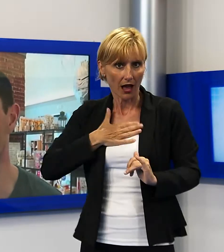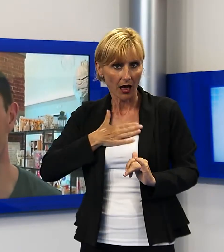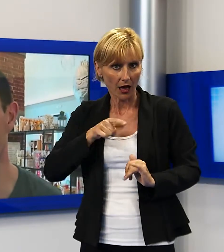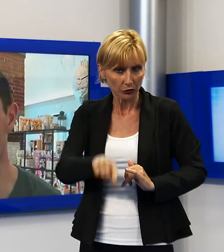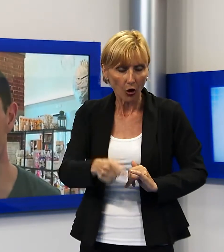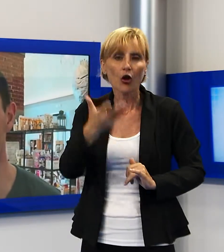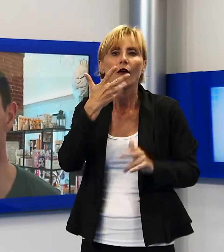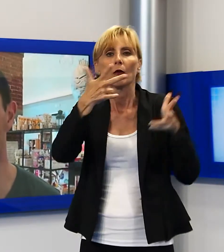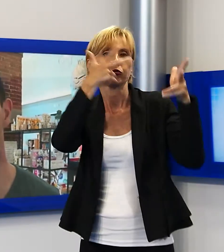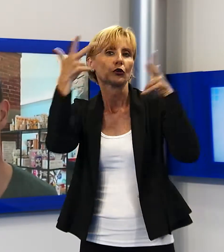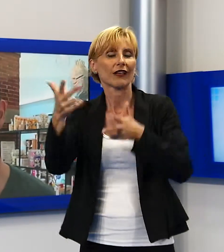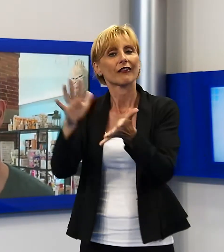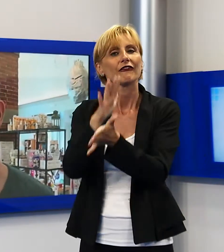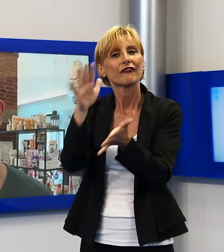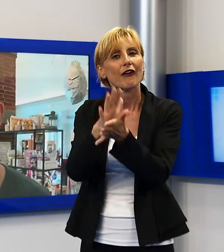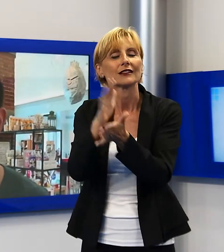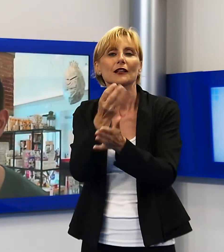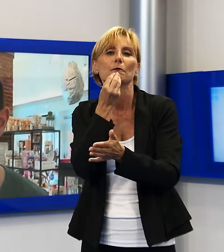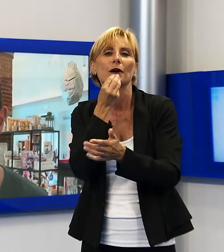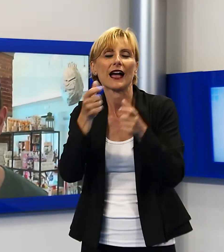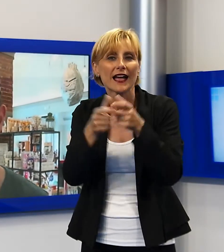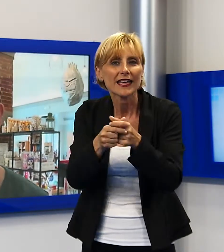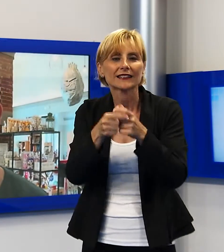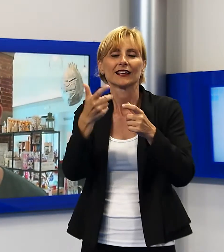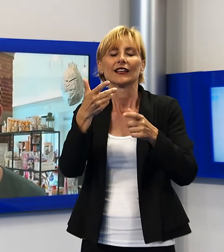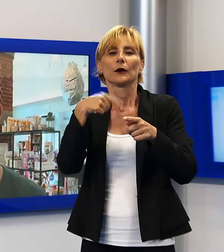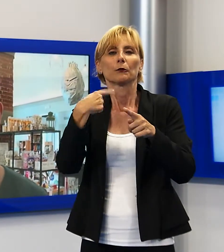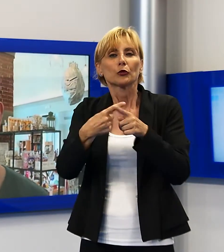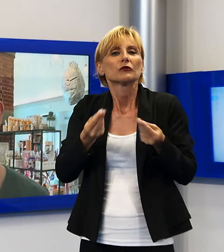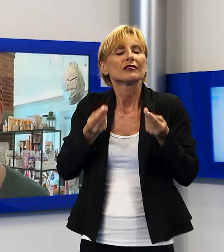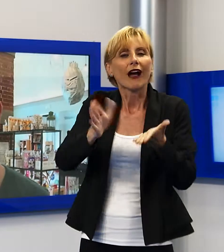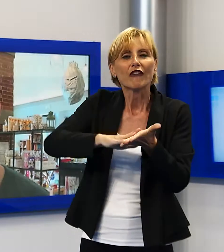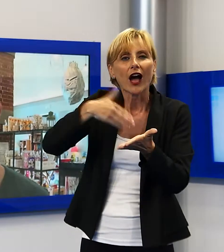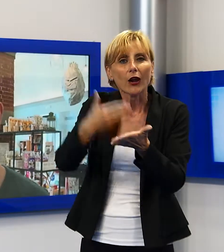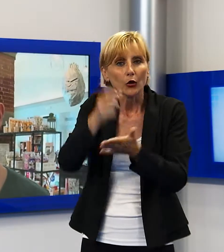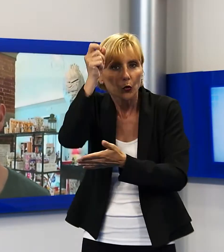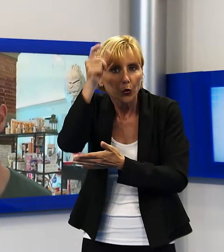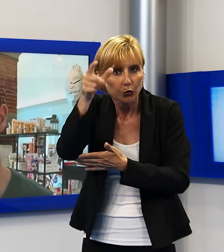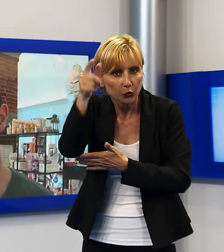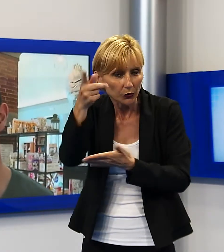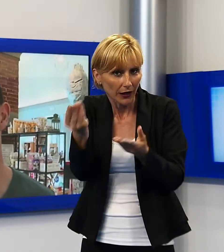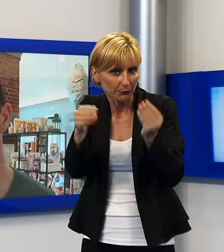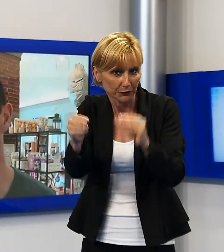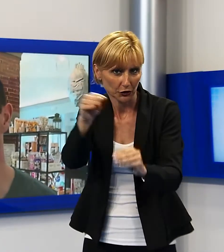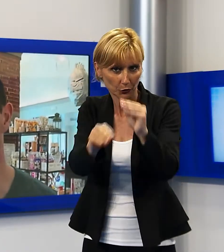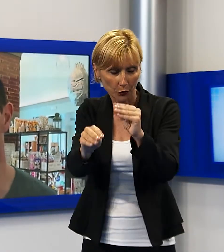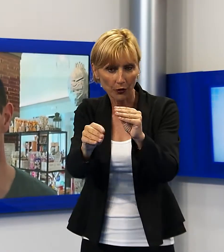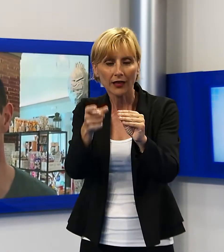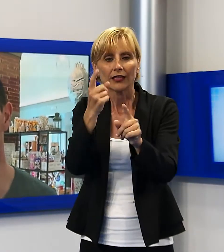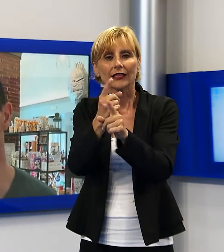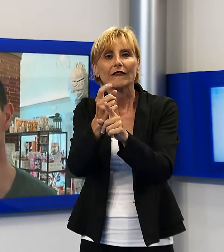paese, infatti si mangerà anche il dolce a fine serata e che sia portare un'attività culturale che venga dal popolo, che siano delle